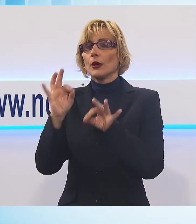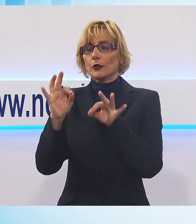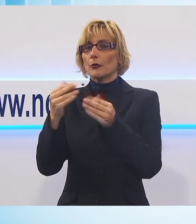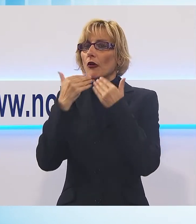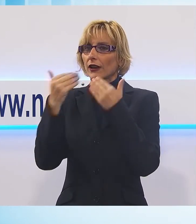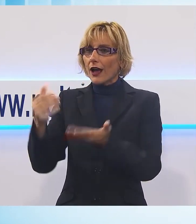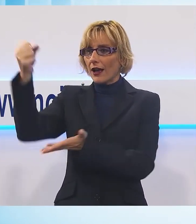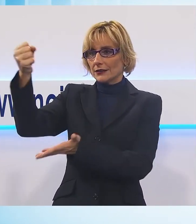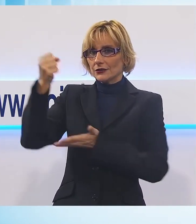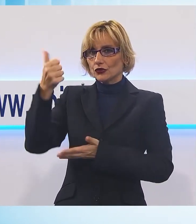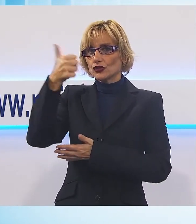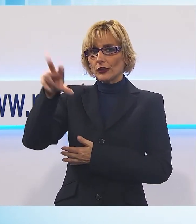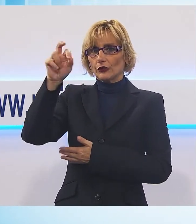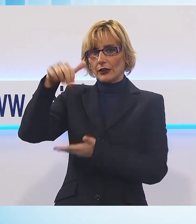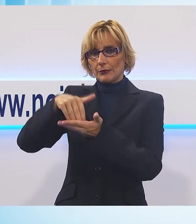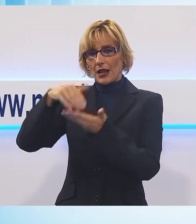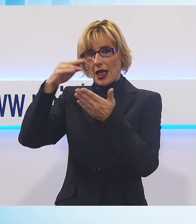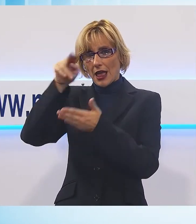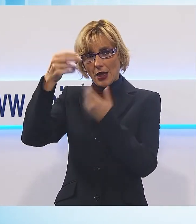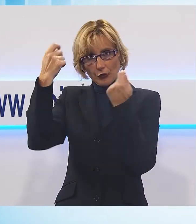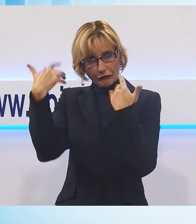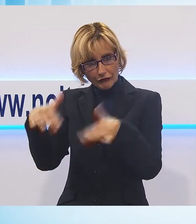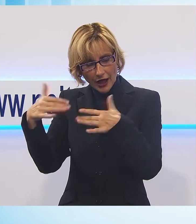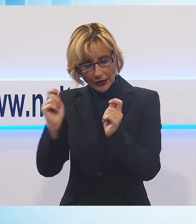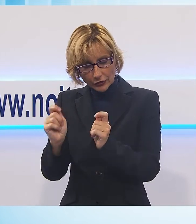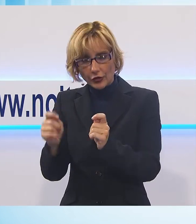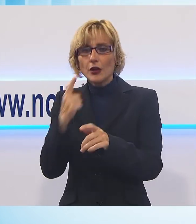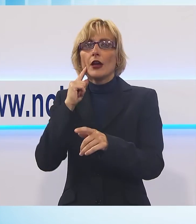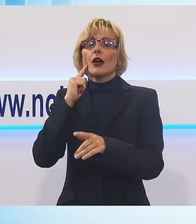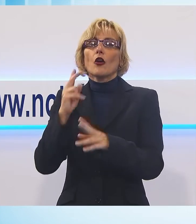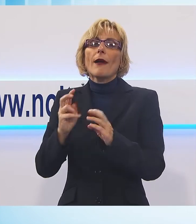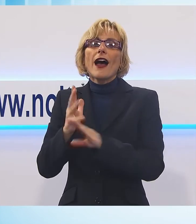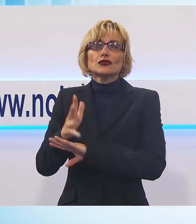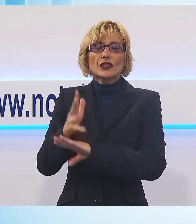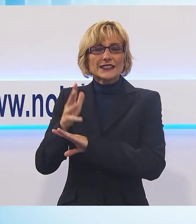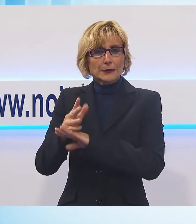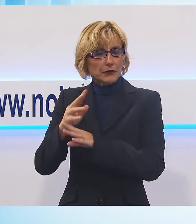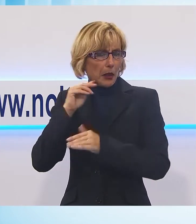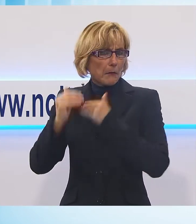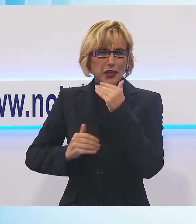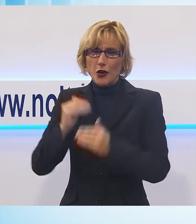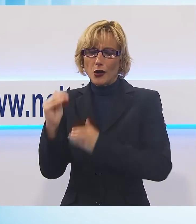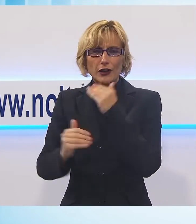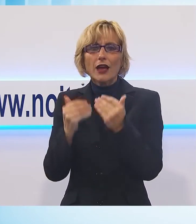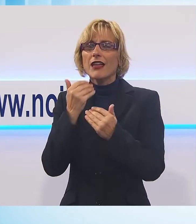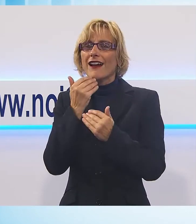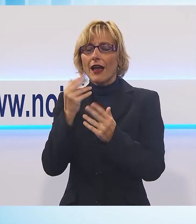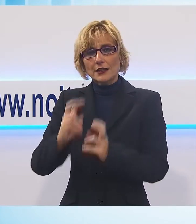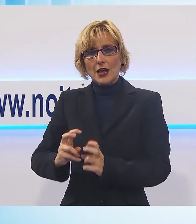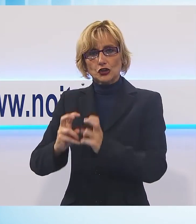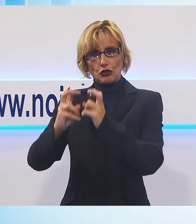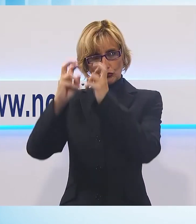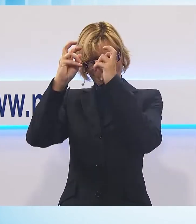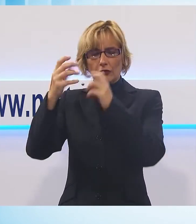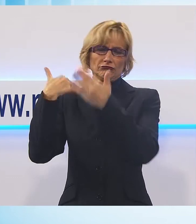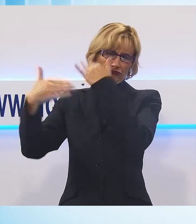investimento di 130.000 euro è decisamente migliorata l'accessibilità di Palazzo Bonvisi e questo grazie all'installazione di un ascensore sollecitata